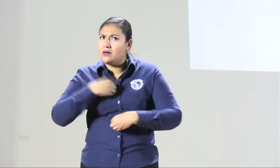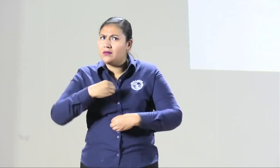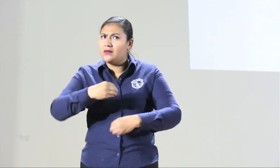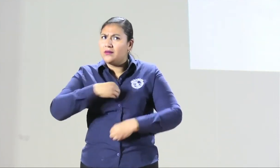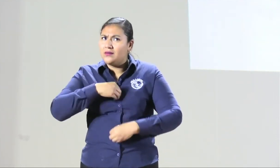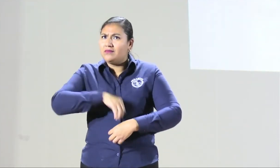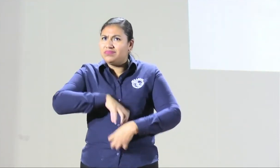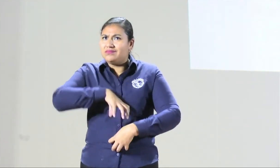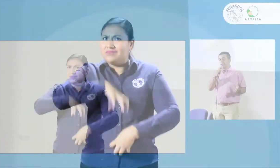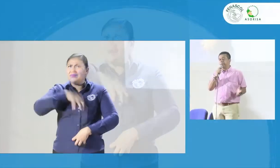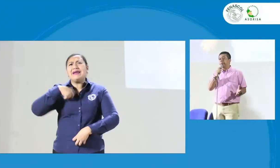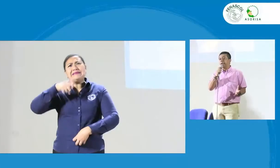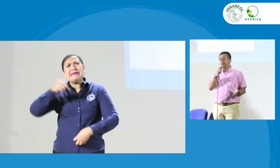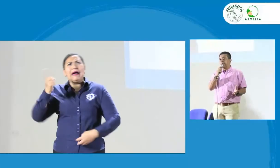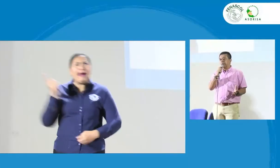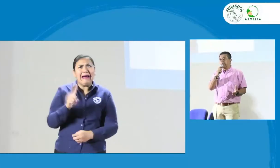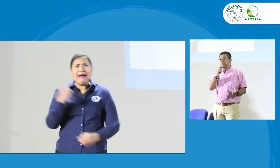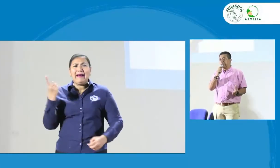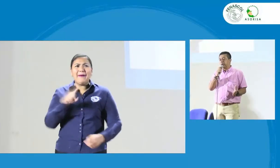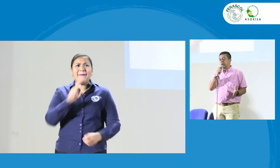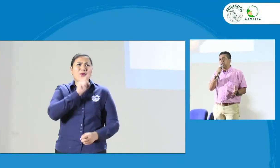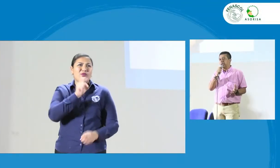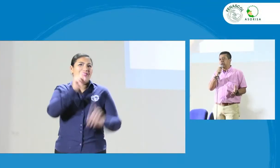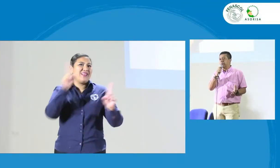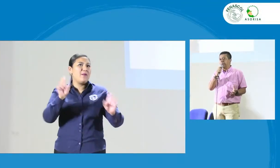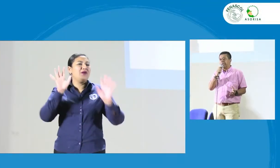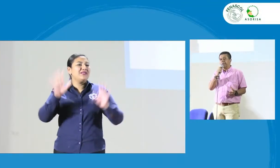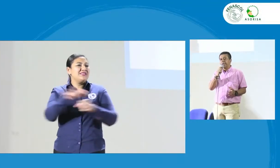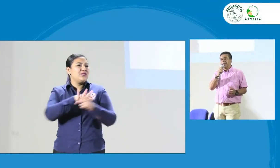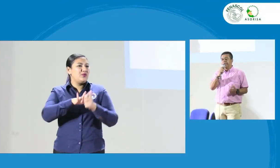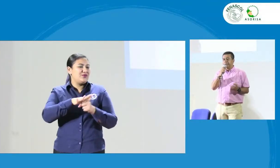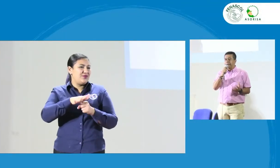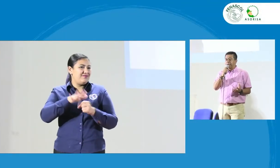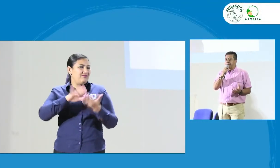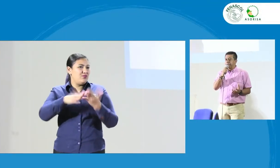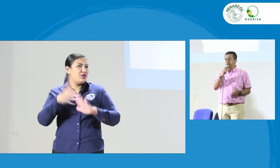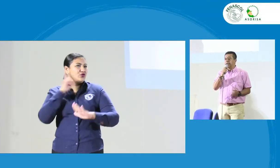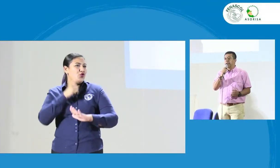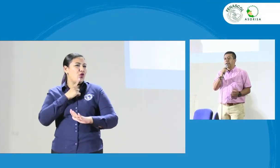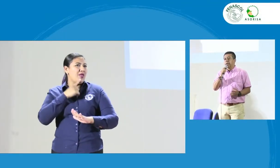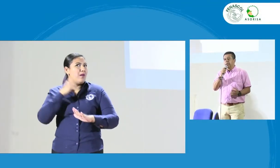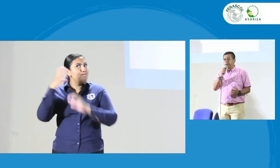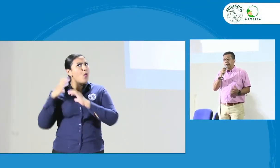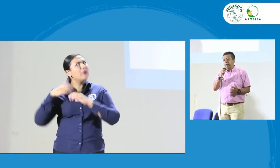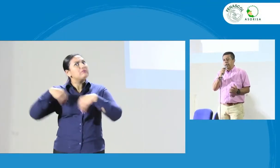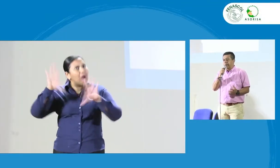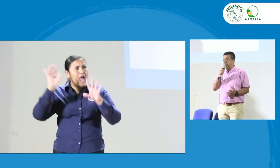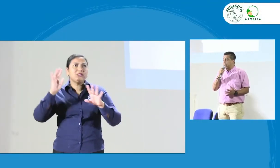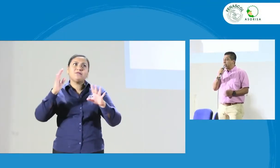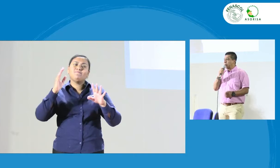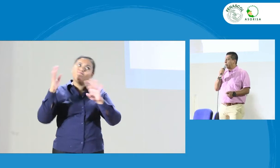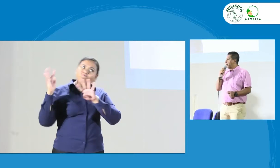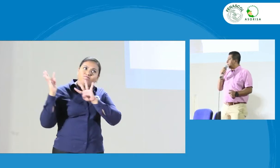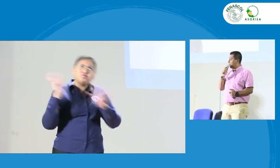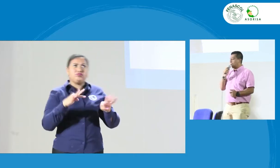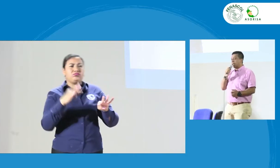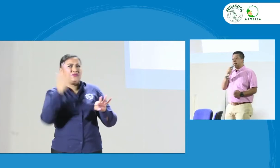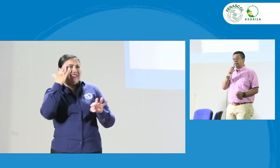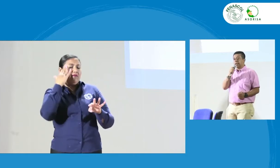para poder que el tema de la población sorda en la ciudad de Popayán sea más visible. Primero,